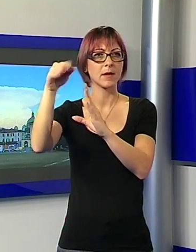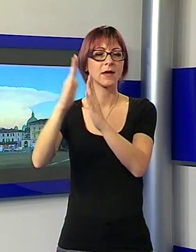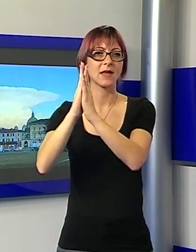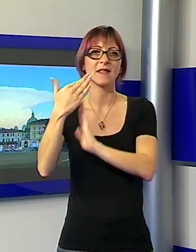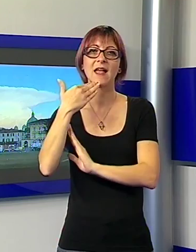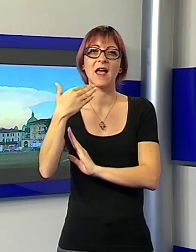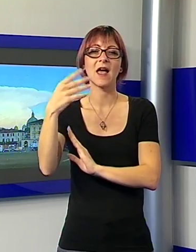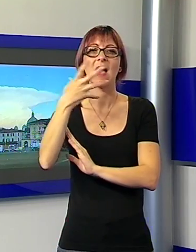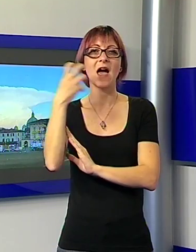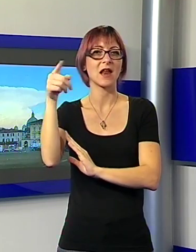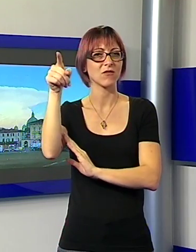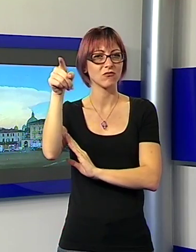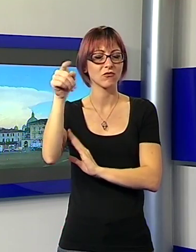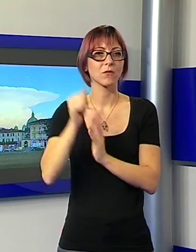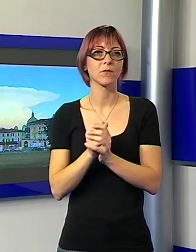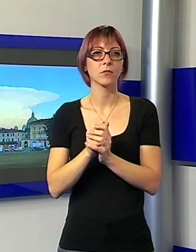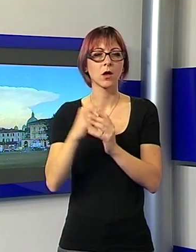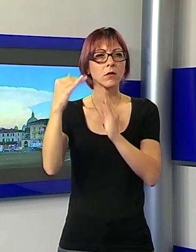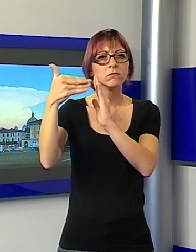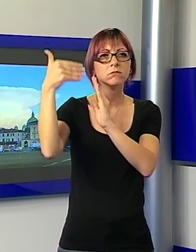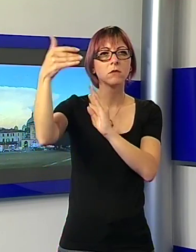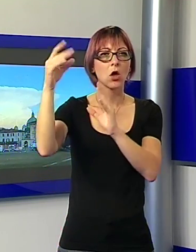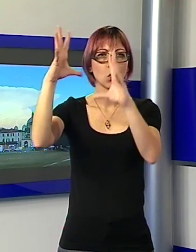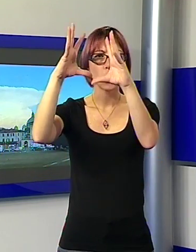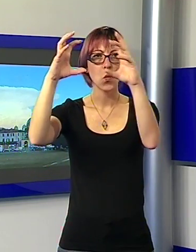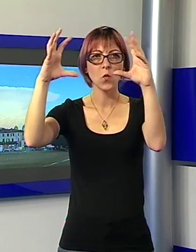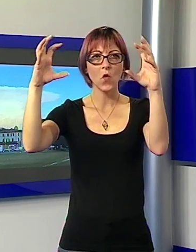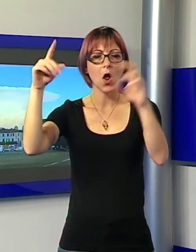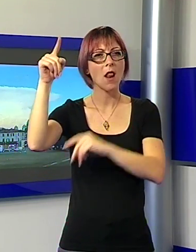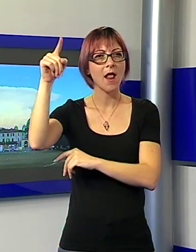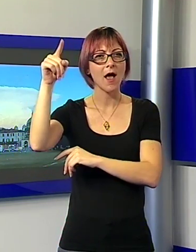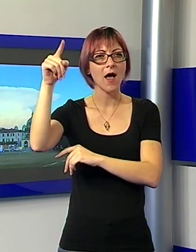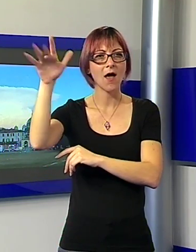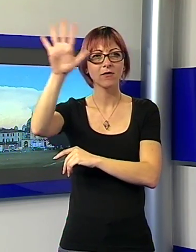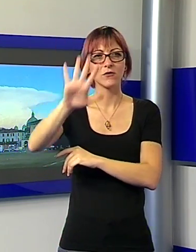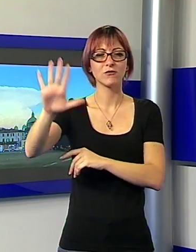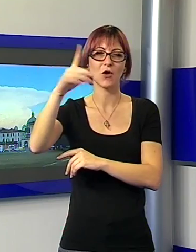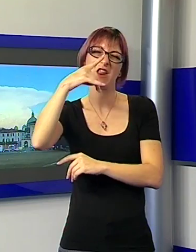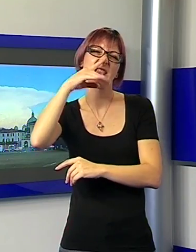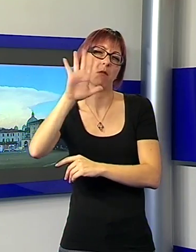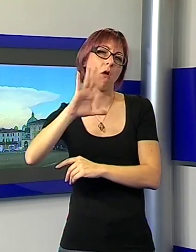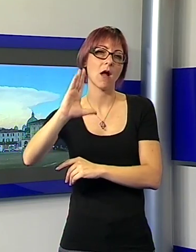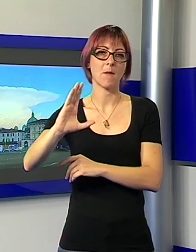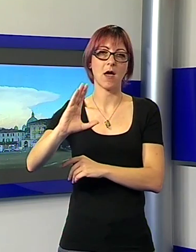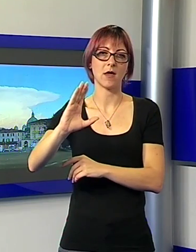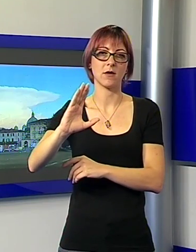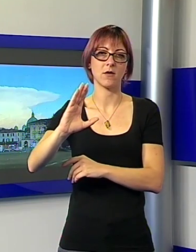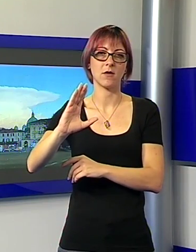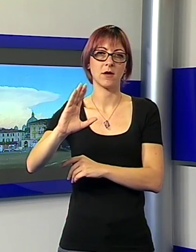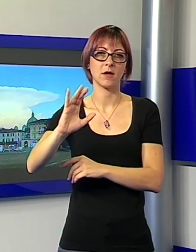nuvola posizionata in particolare nella zona di Capannori. Nuvola molto particolare che sicuramente